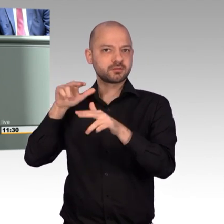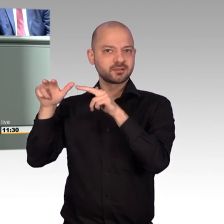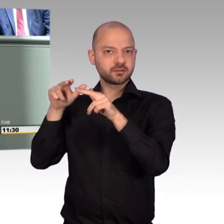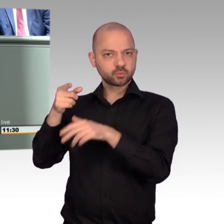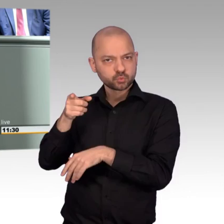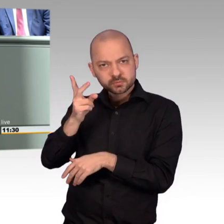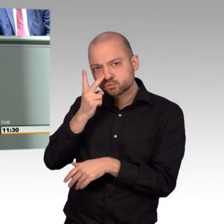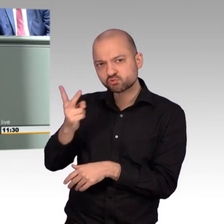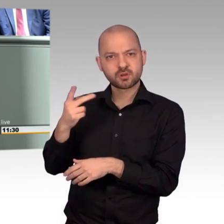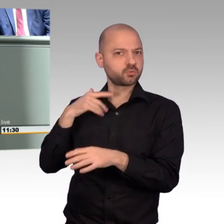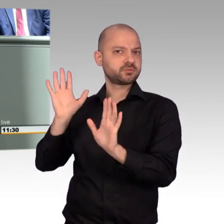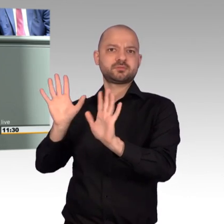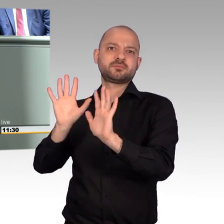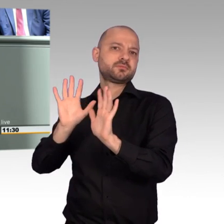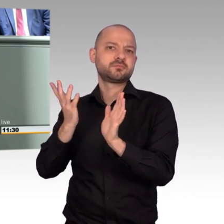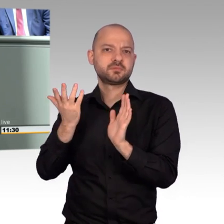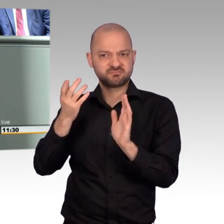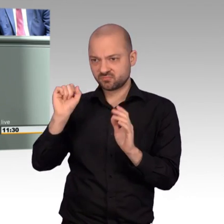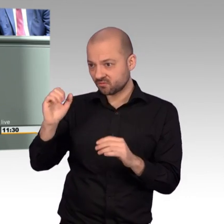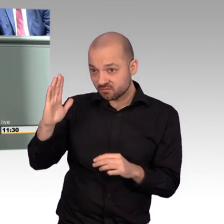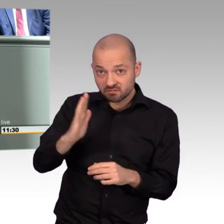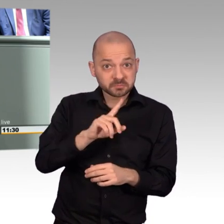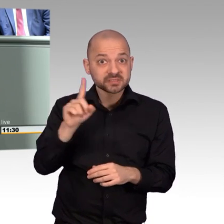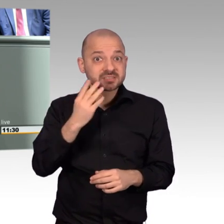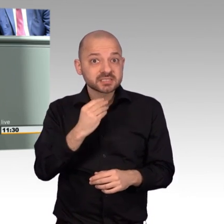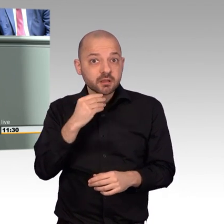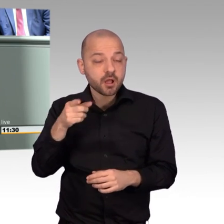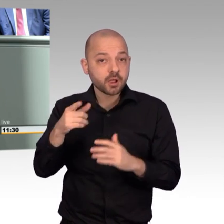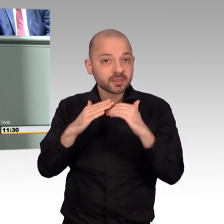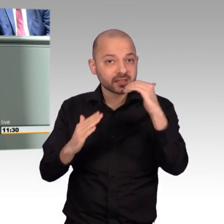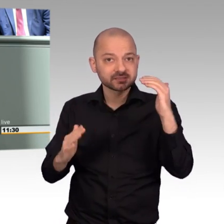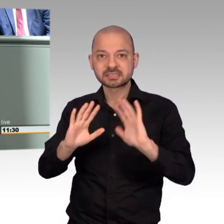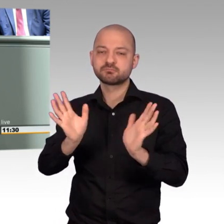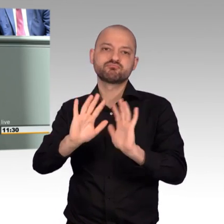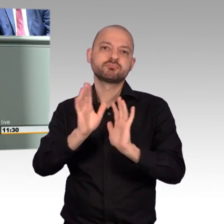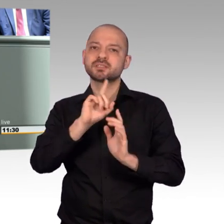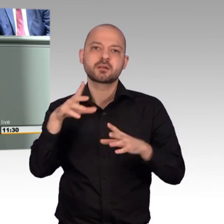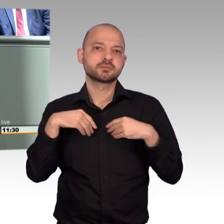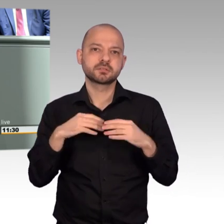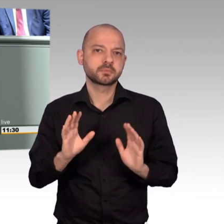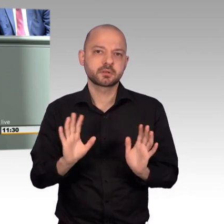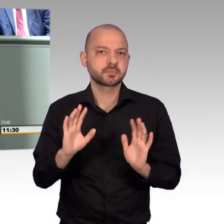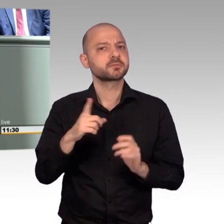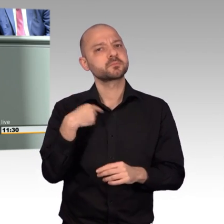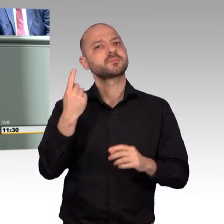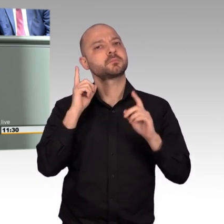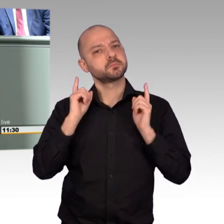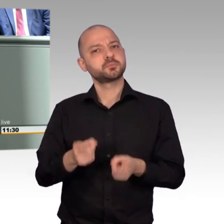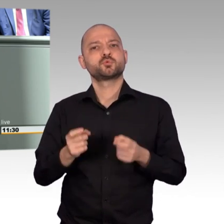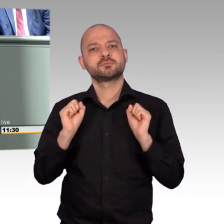Grenze Israels ist inakzeptabel. Und ich glaube, dass wir alle gut daran tun, dies in der Öffentlichkeit, in den